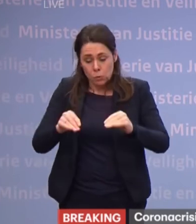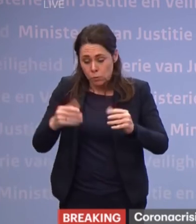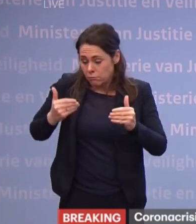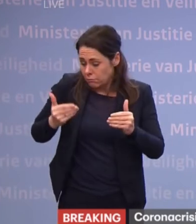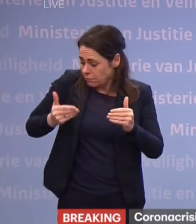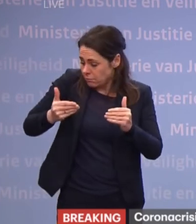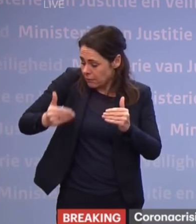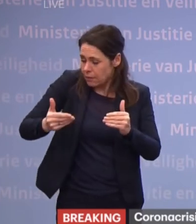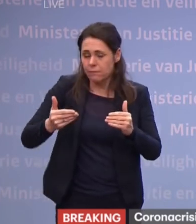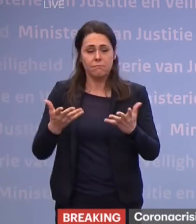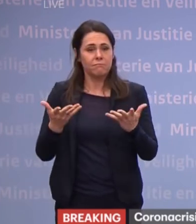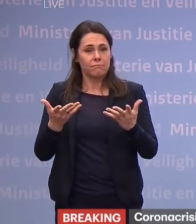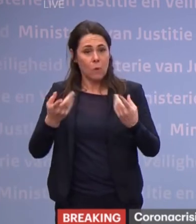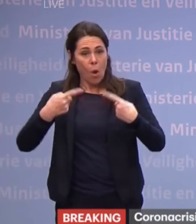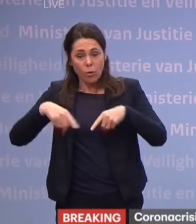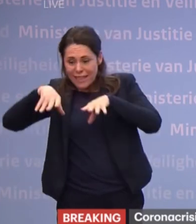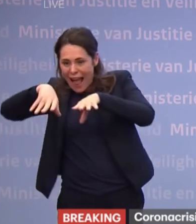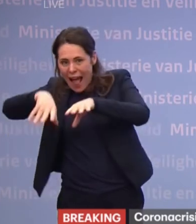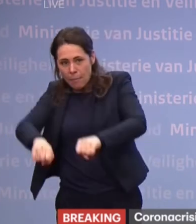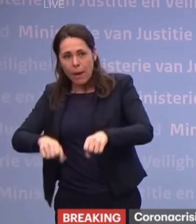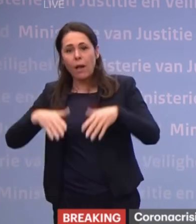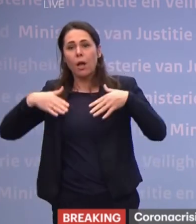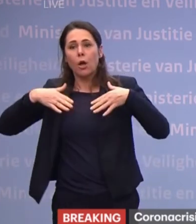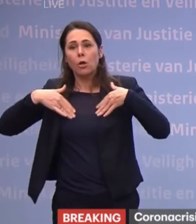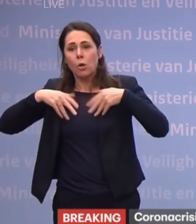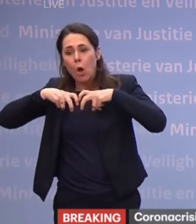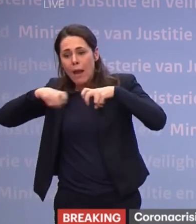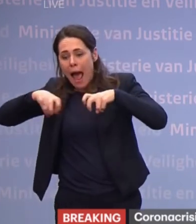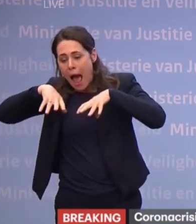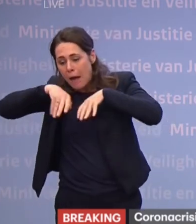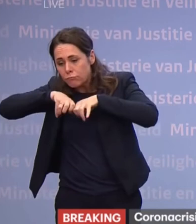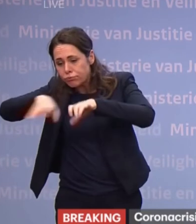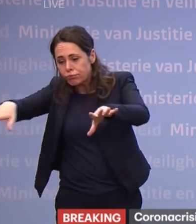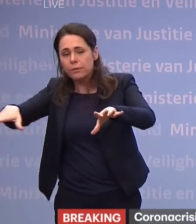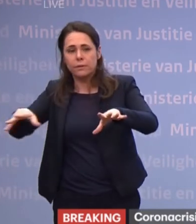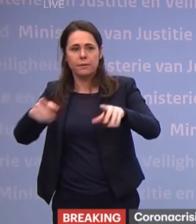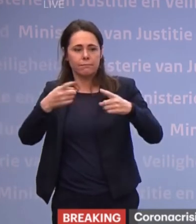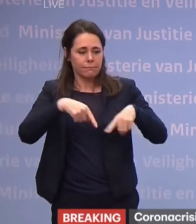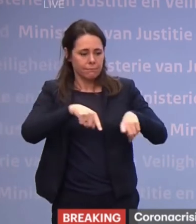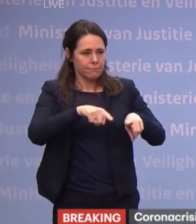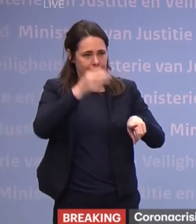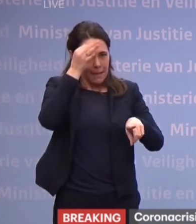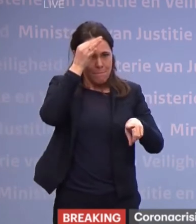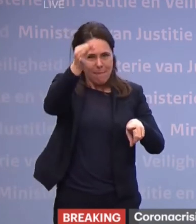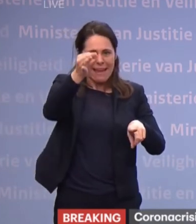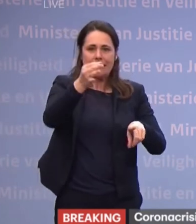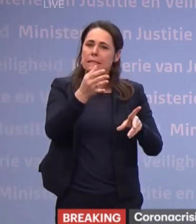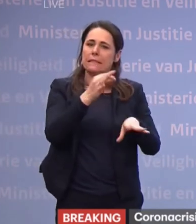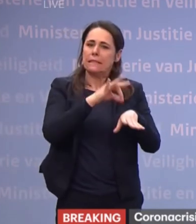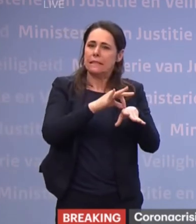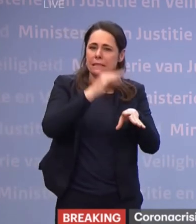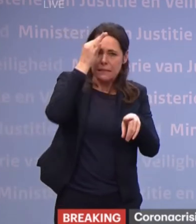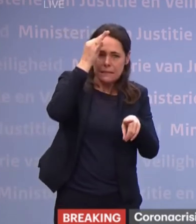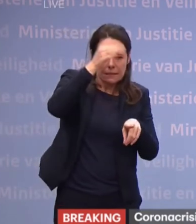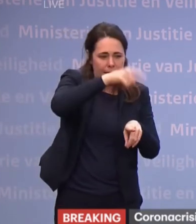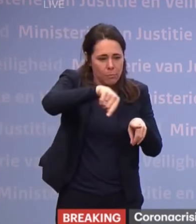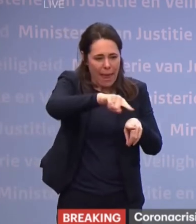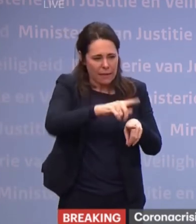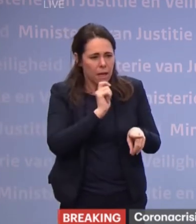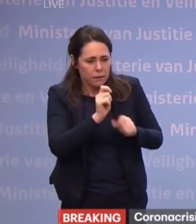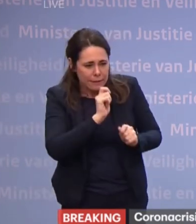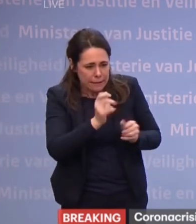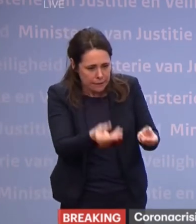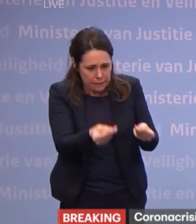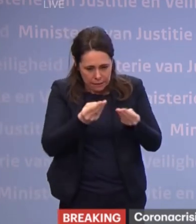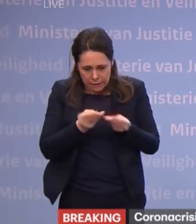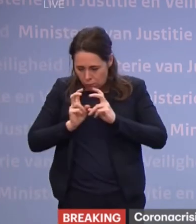onze aanpak van de corona-uitbraak op het advies van onze medische experts. Zoals we dat hebben georganiseerd